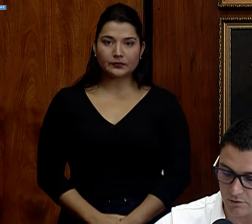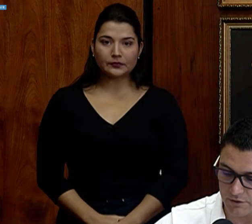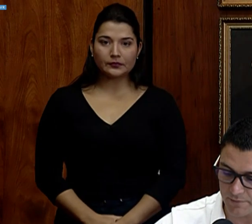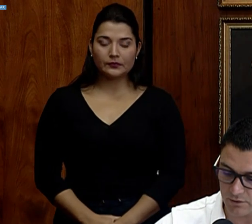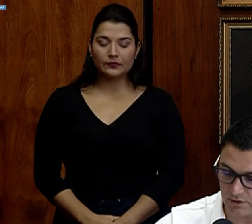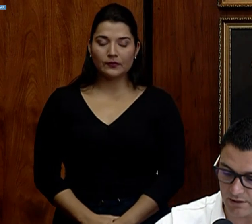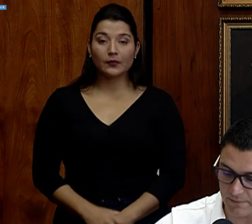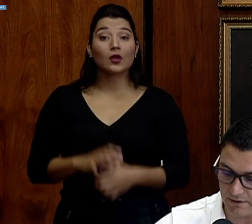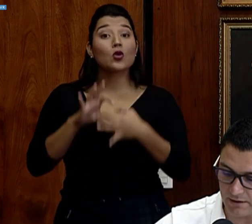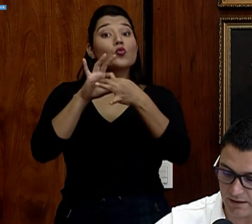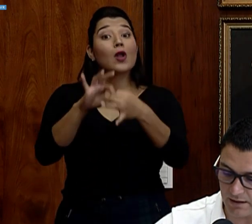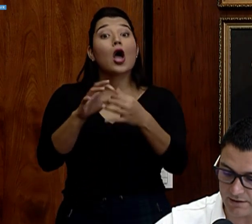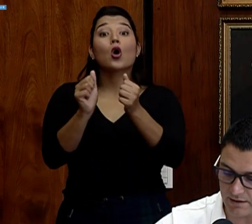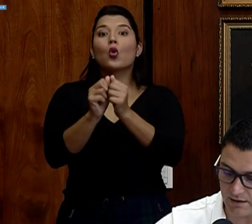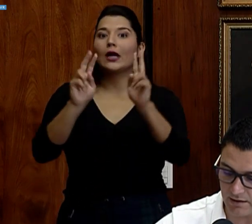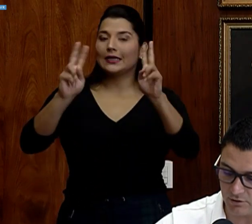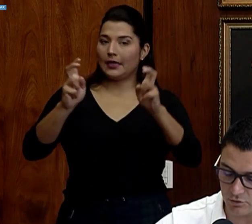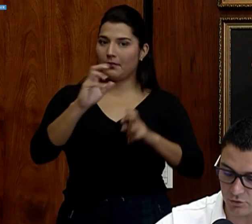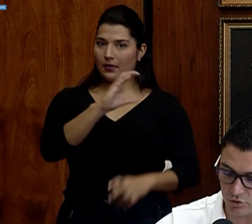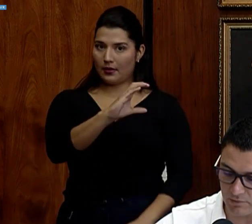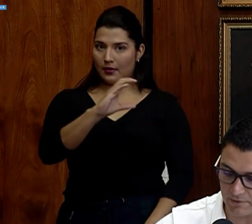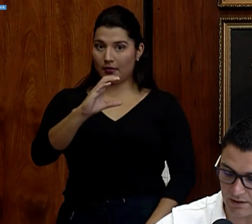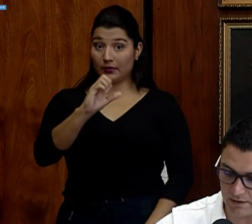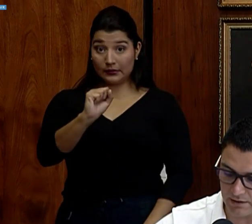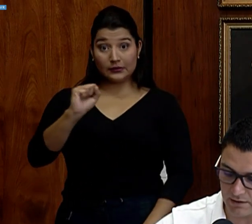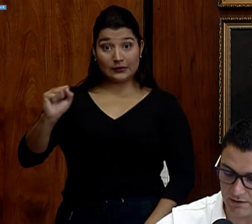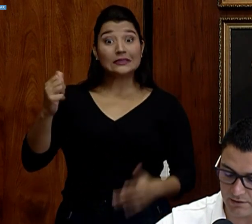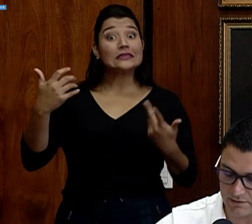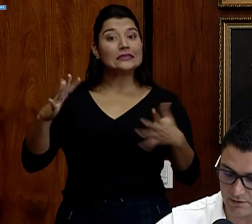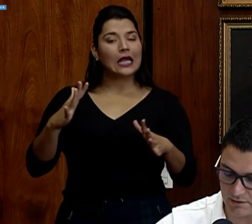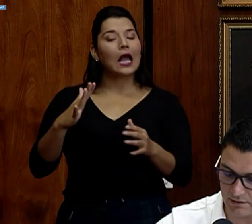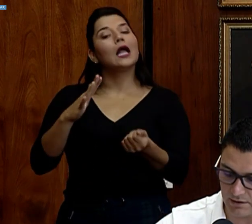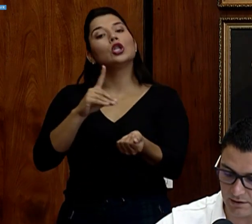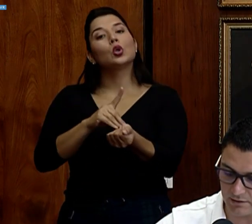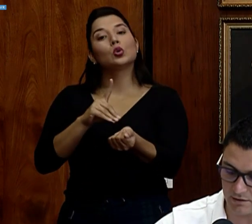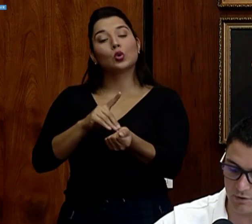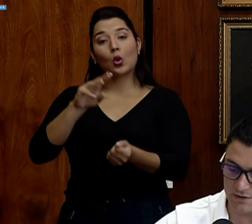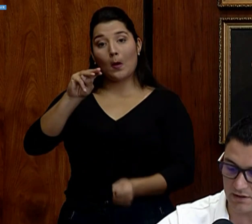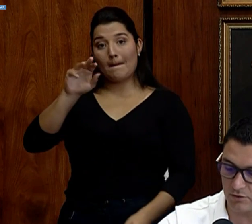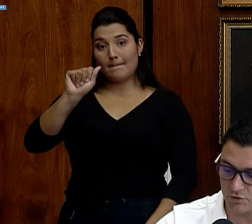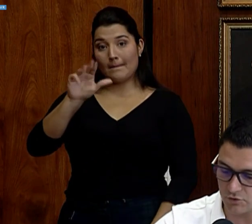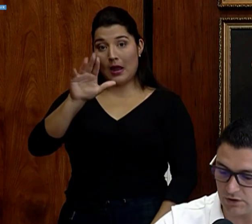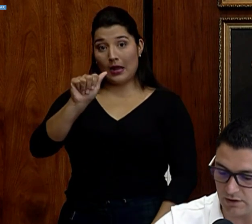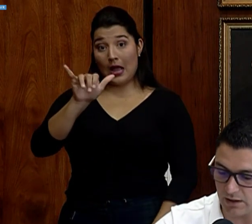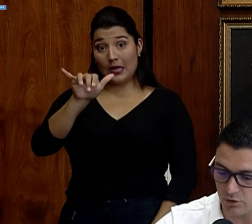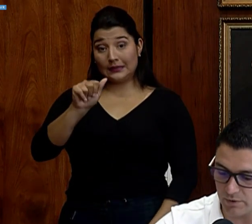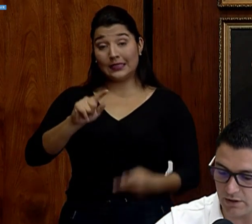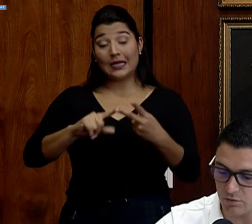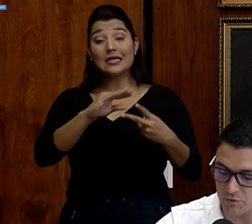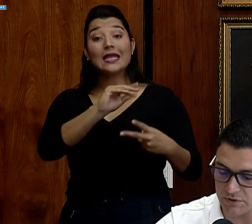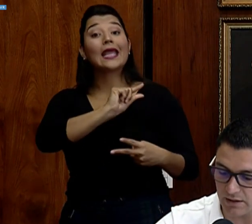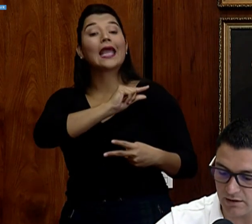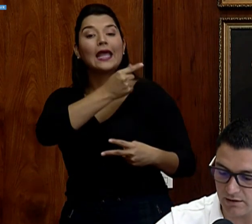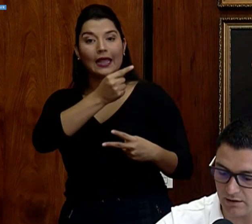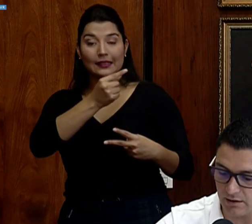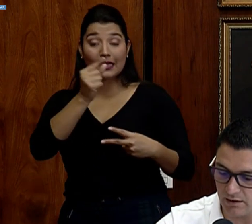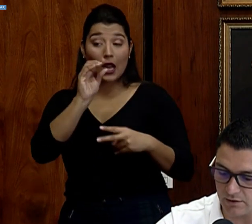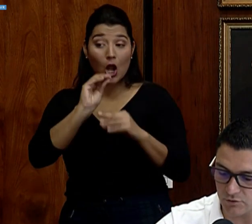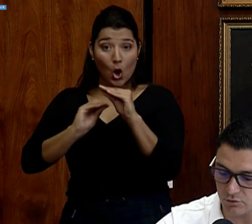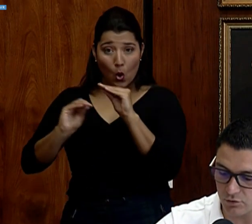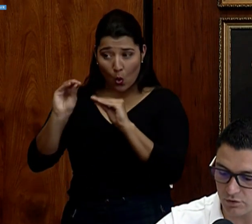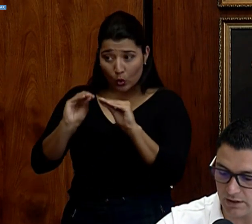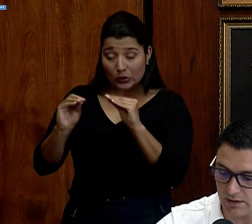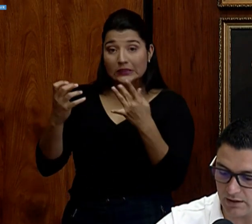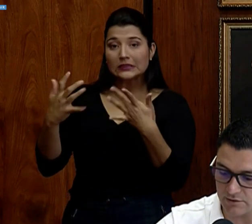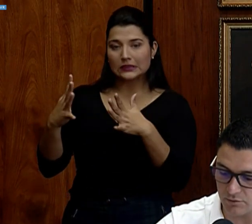Con respecto al tema de la caja, ya el doctor Román Macaya y el gerente de logística nos indicaron cómo está el